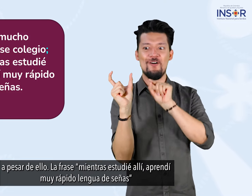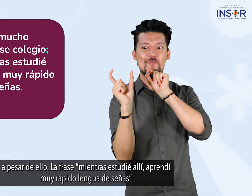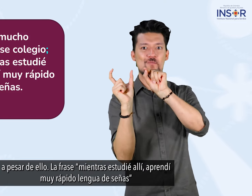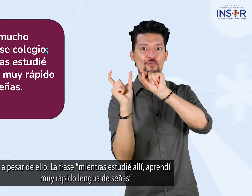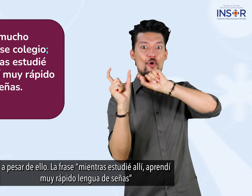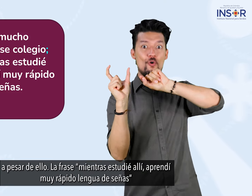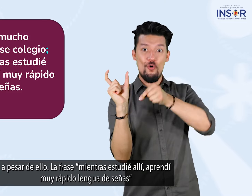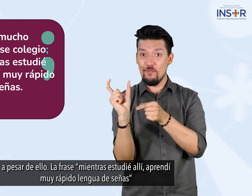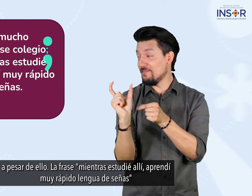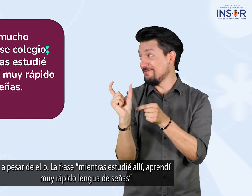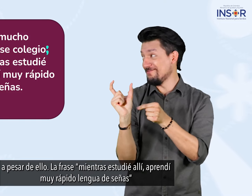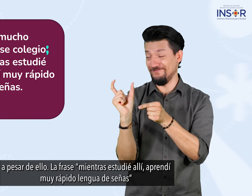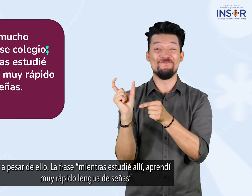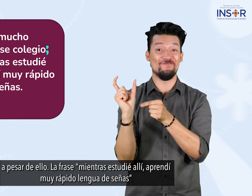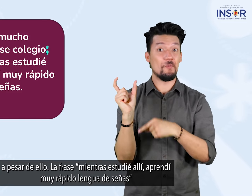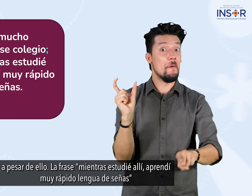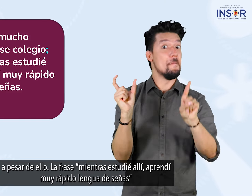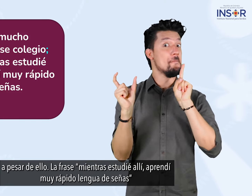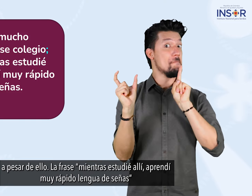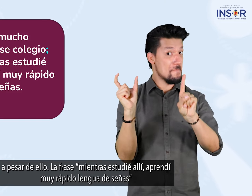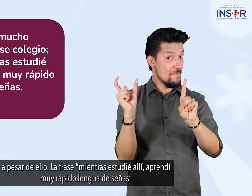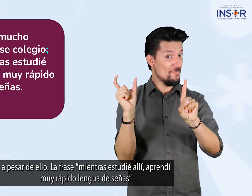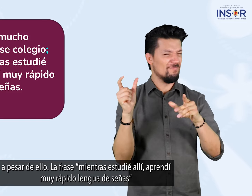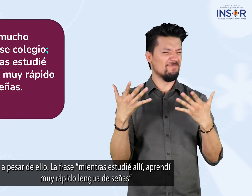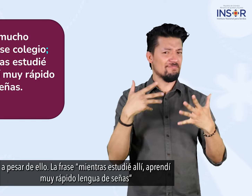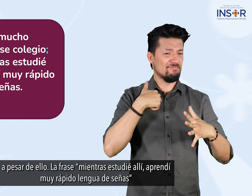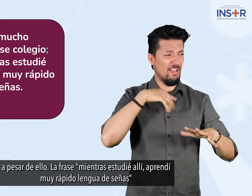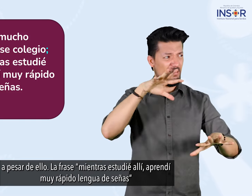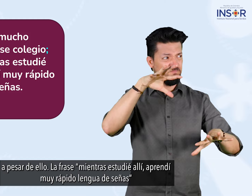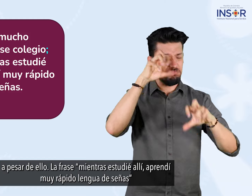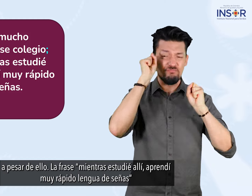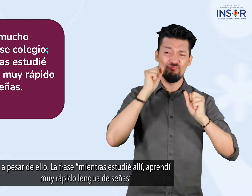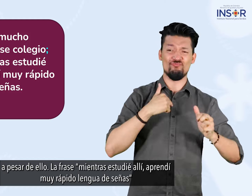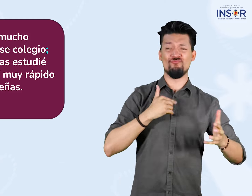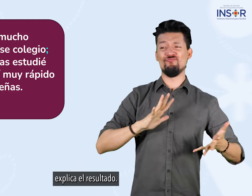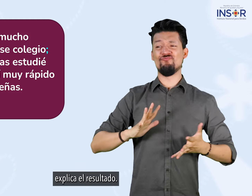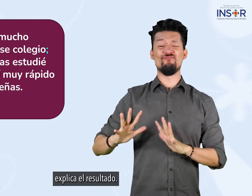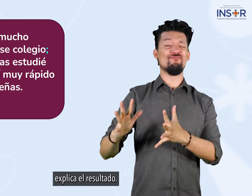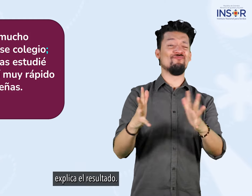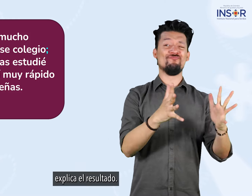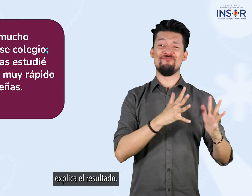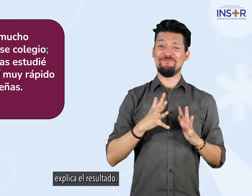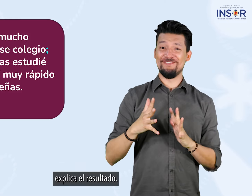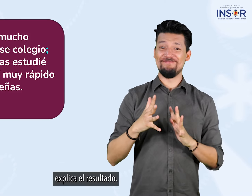pesar de ello la frase mientras estudié allí aprendí muy rápido lengua de señas explica el resultado